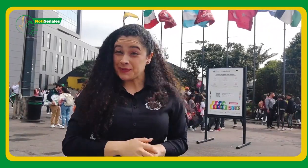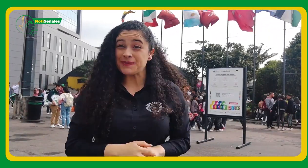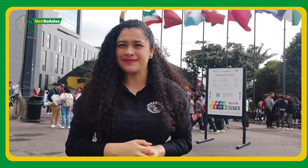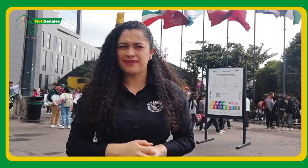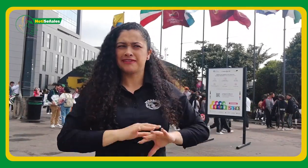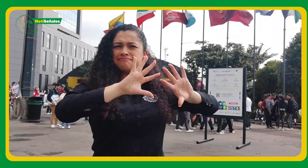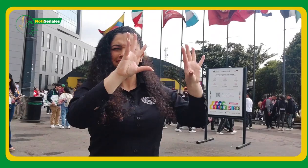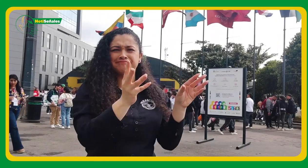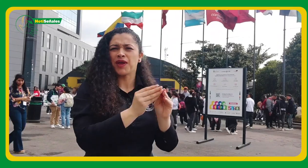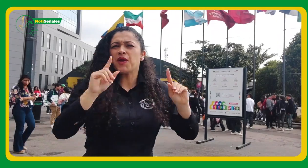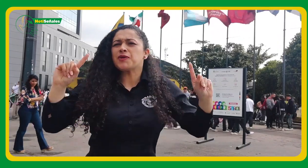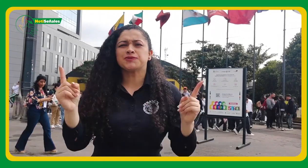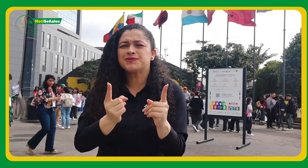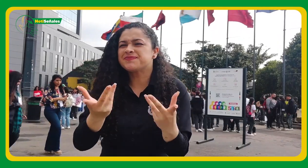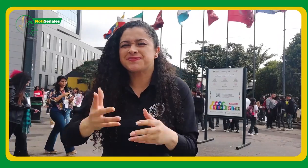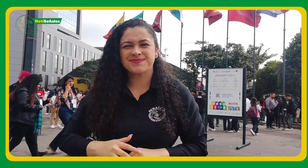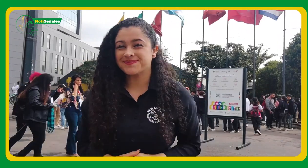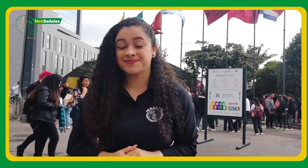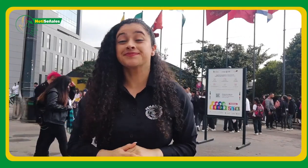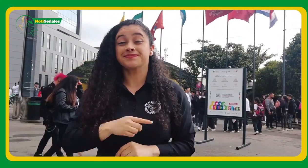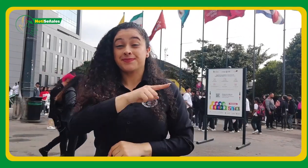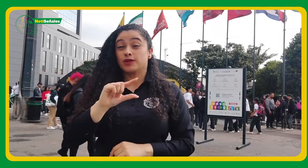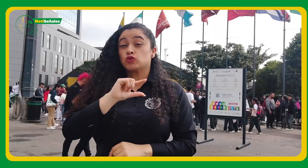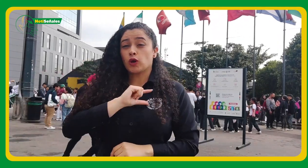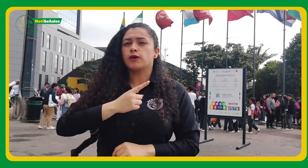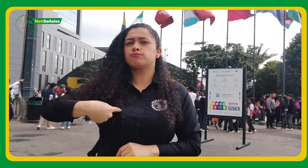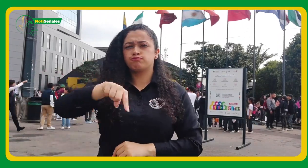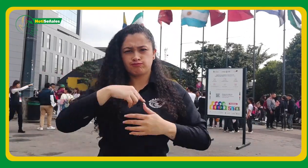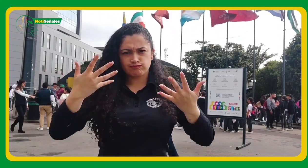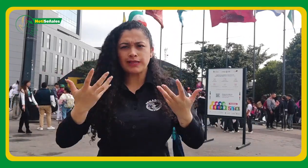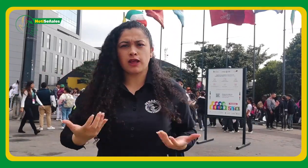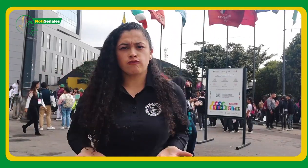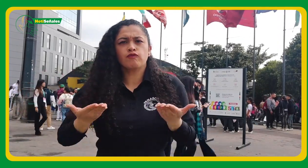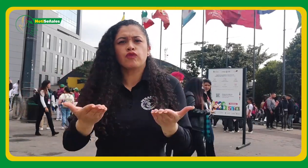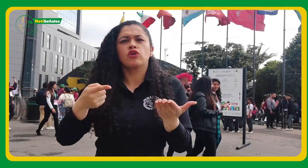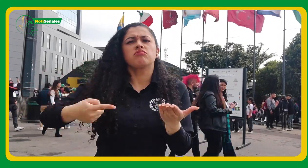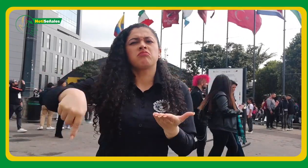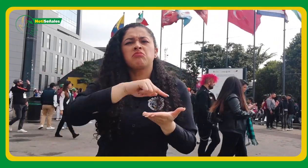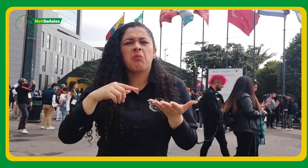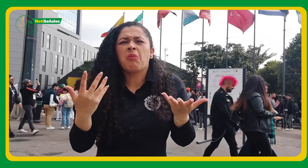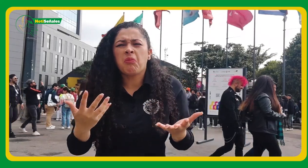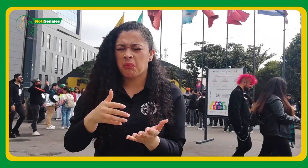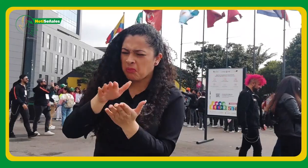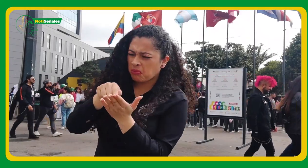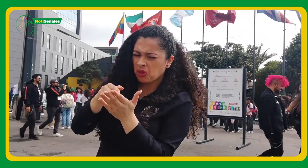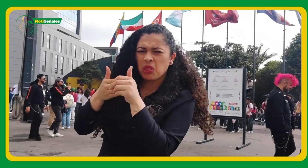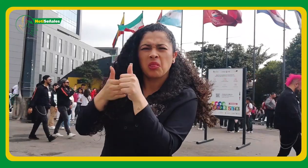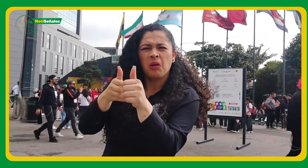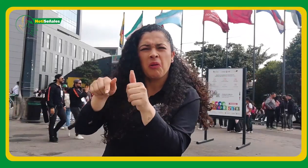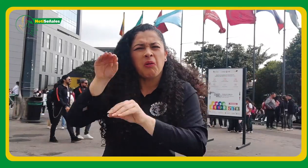Y para finalizar, el INSOR ha realizado este documento para que las entidades de